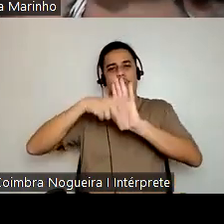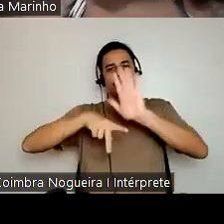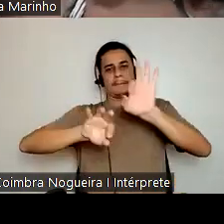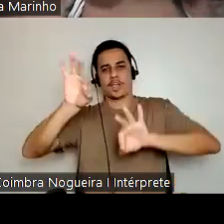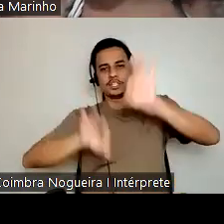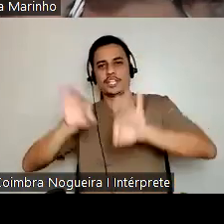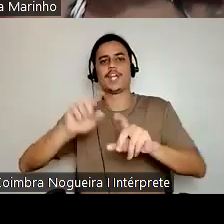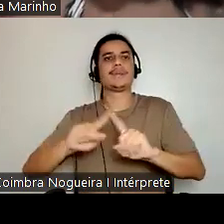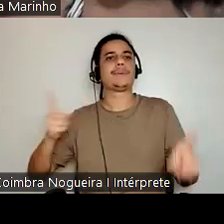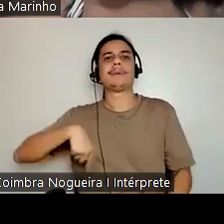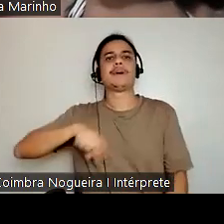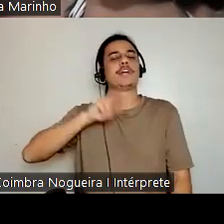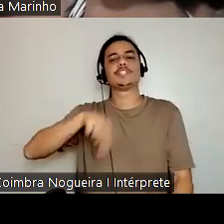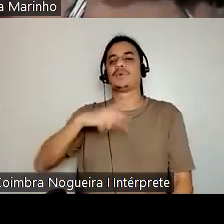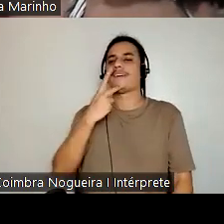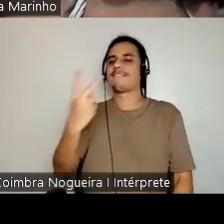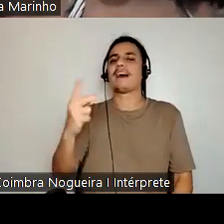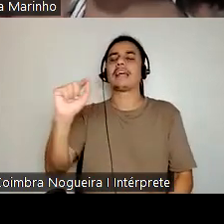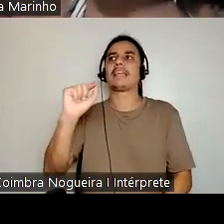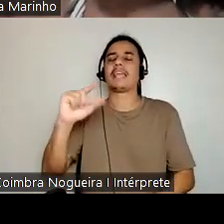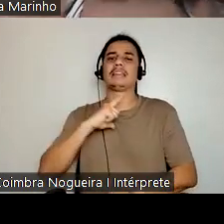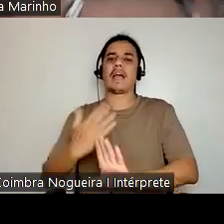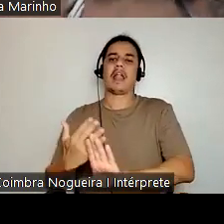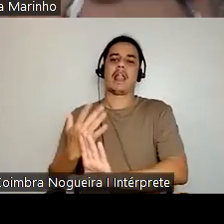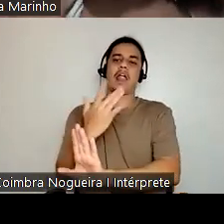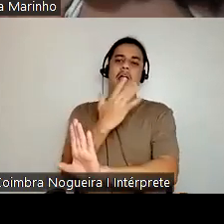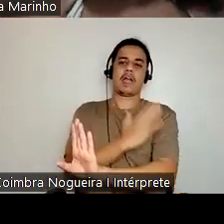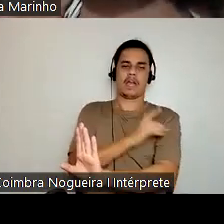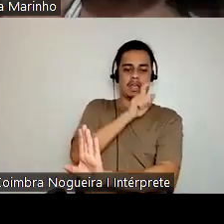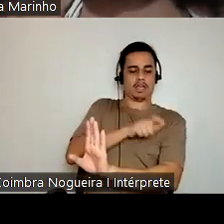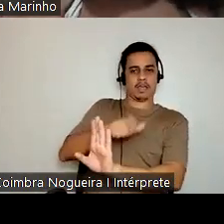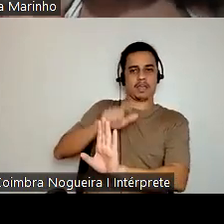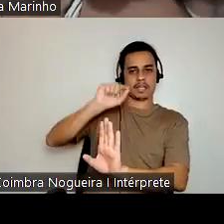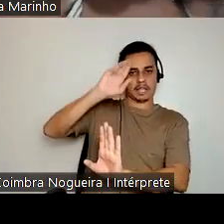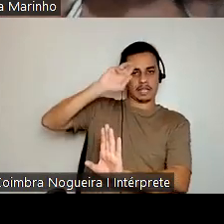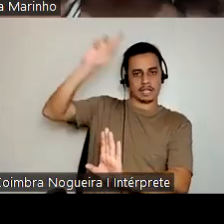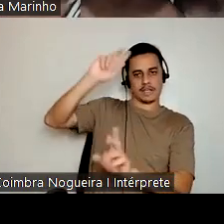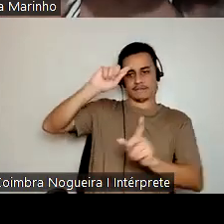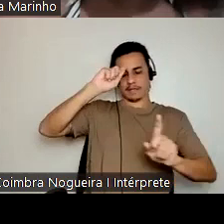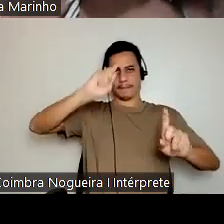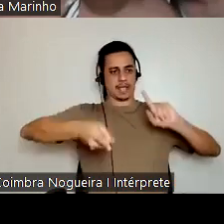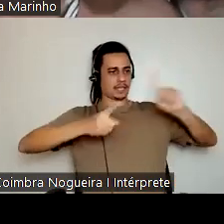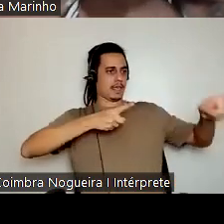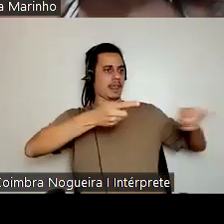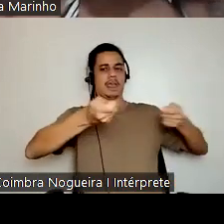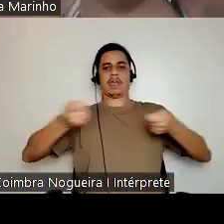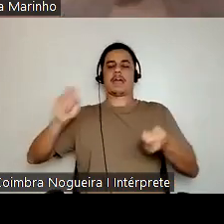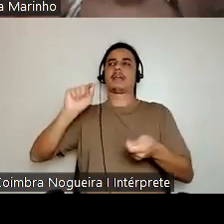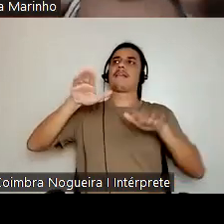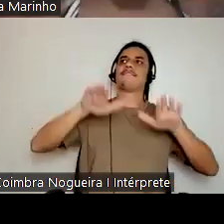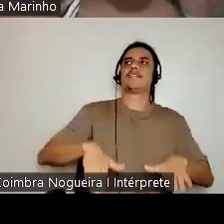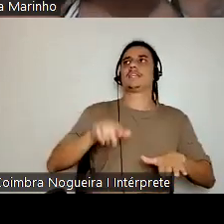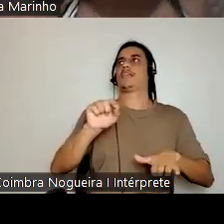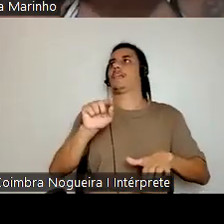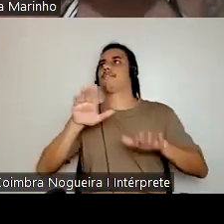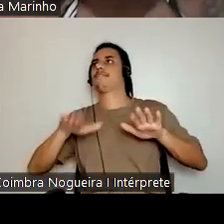em quem está no background, em quem está nesse lugar de mandar e desmandar, de dizer quem entra, quem sai, quem fica, quem fica